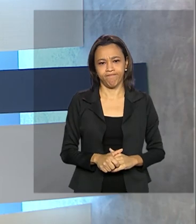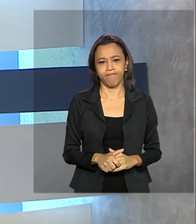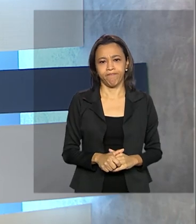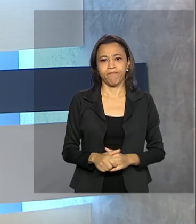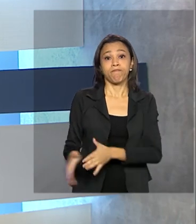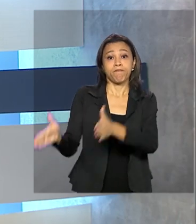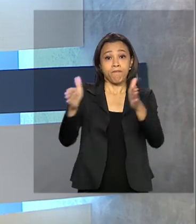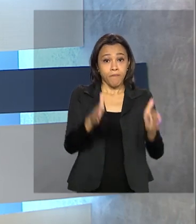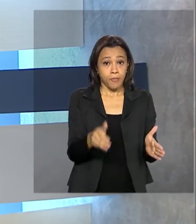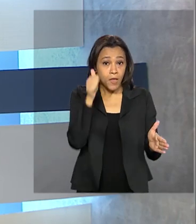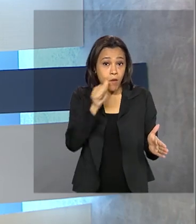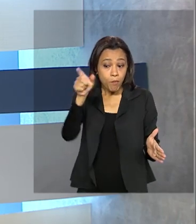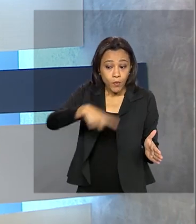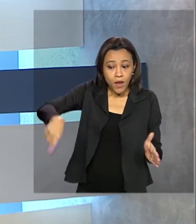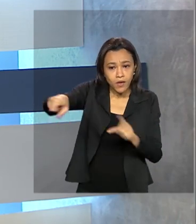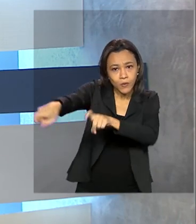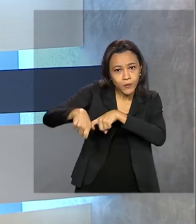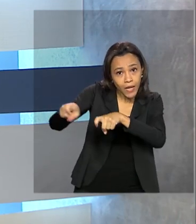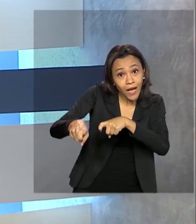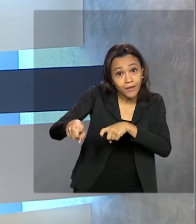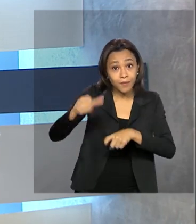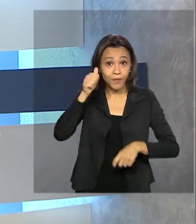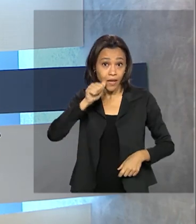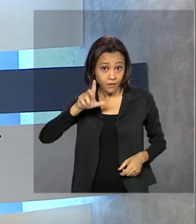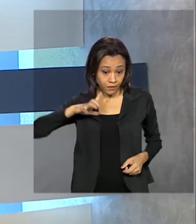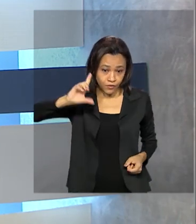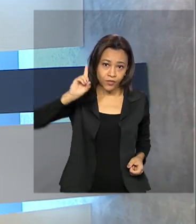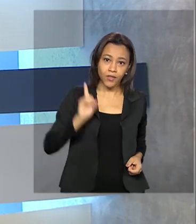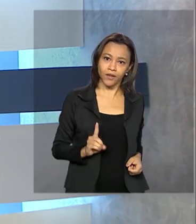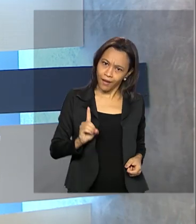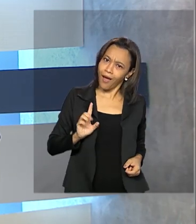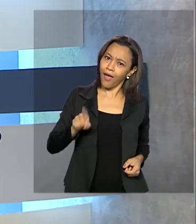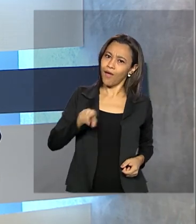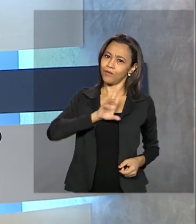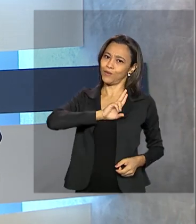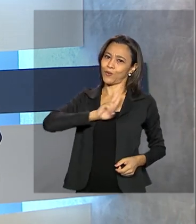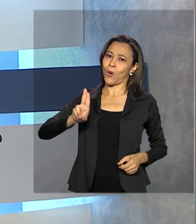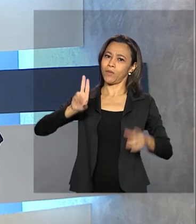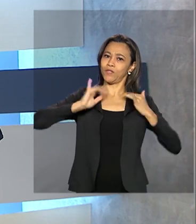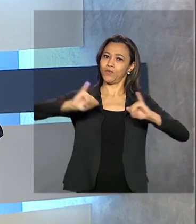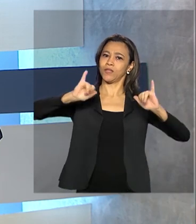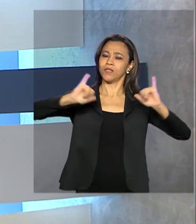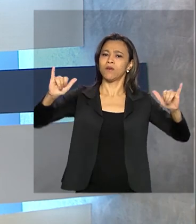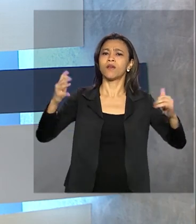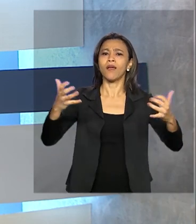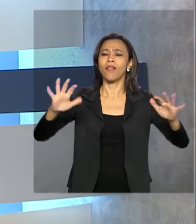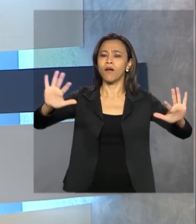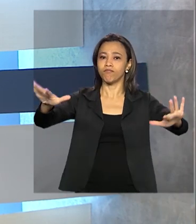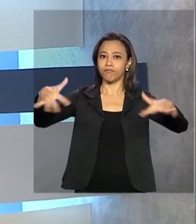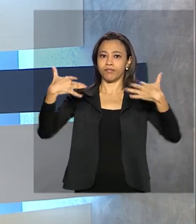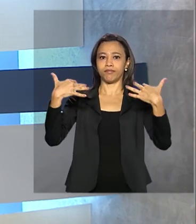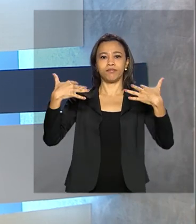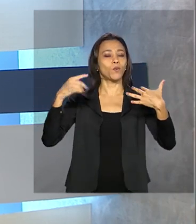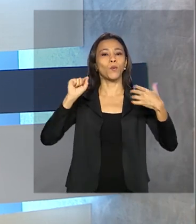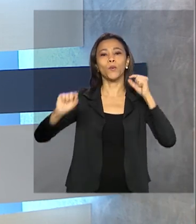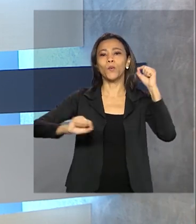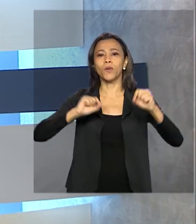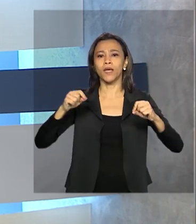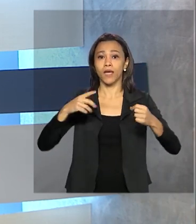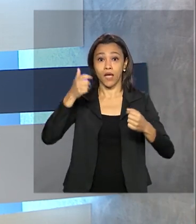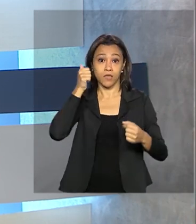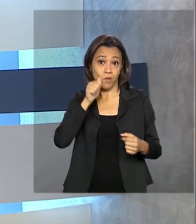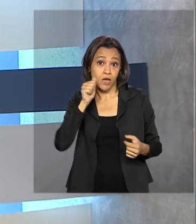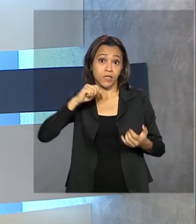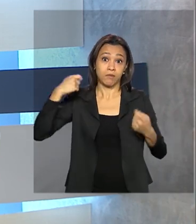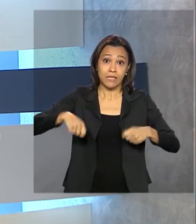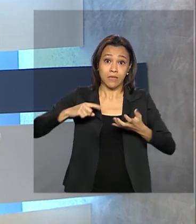Mulheres rurais, mulheres com direitos. Esse é o nome da campanha que quer dar visibilidade às necessidades das mulheres que